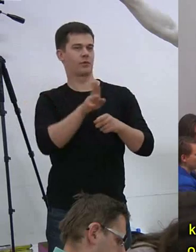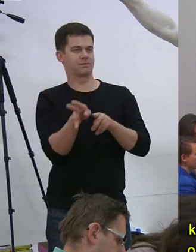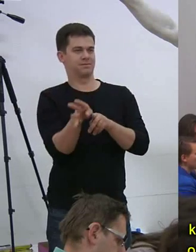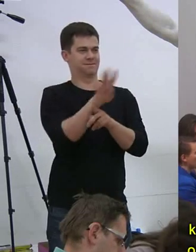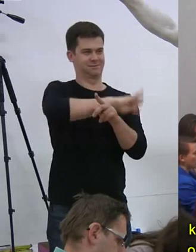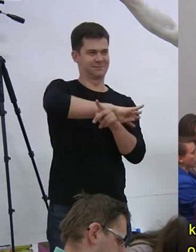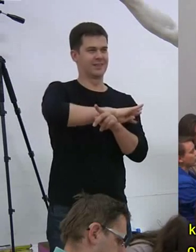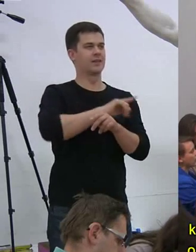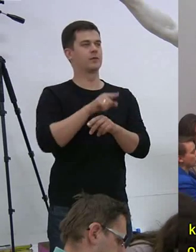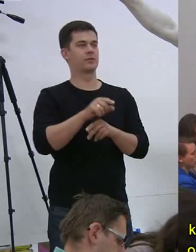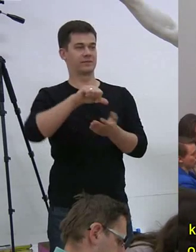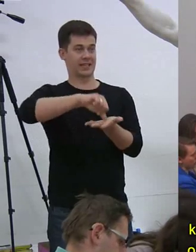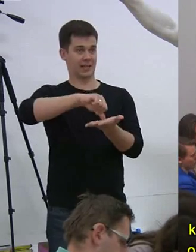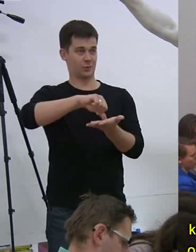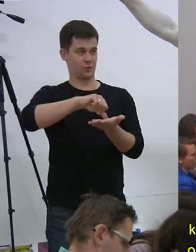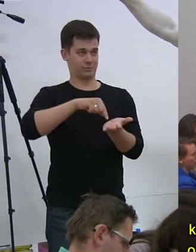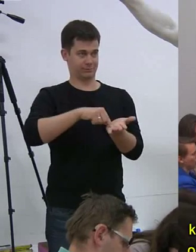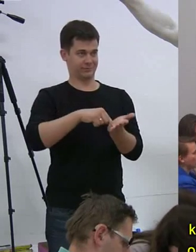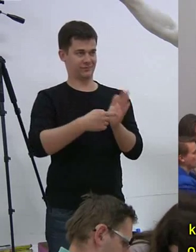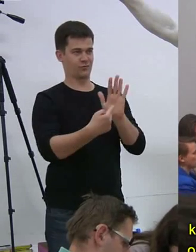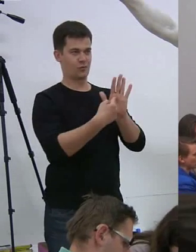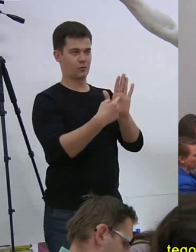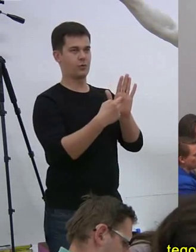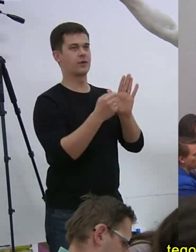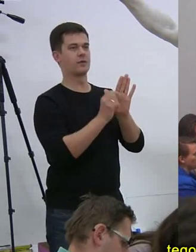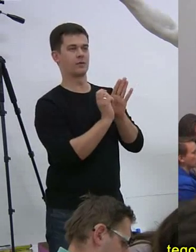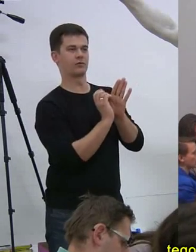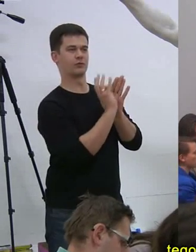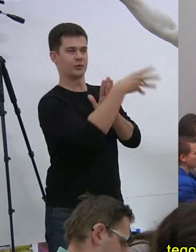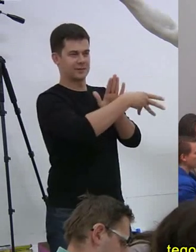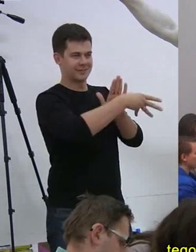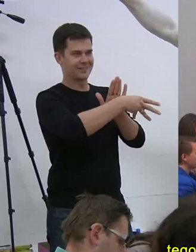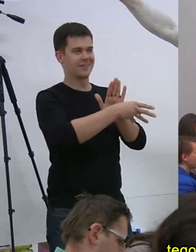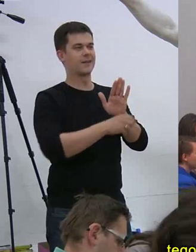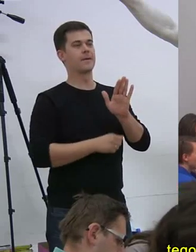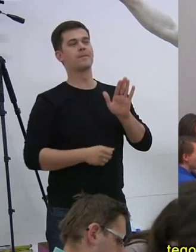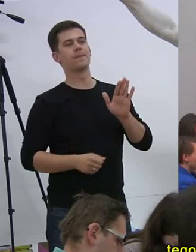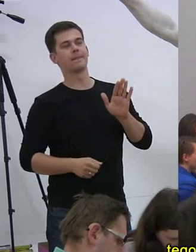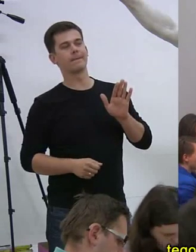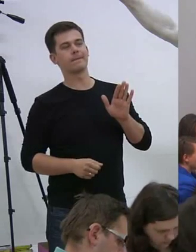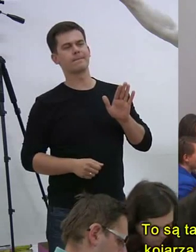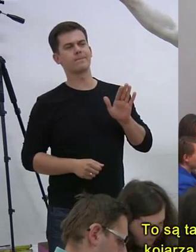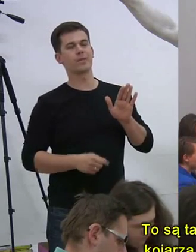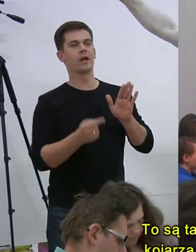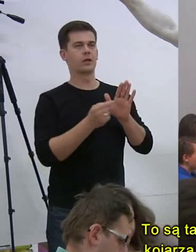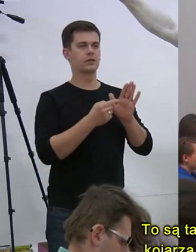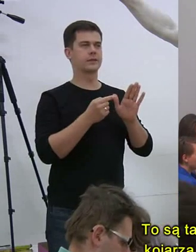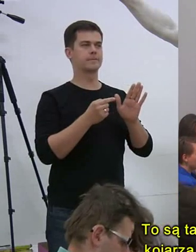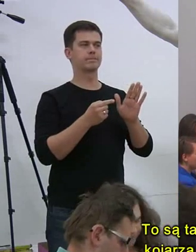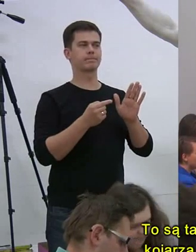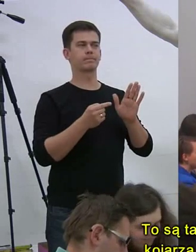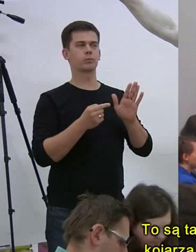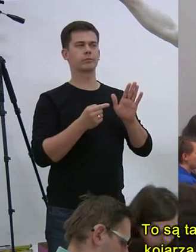od centrum okręgu, tego tekturowego okręgu naszego. I to są takie